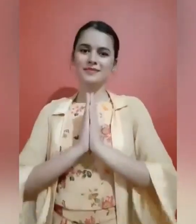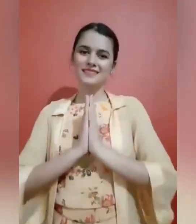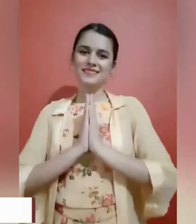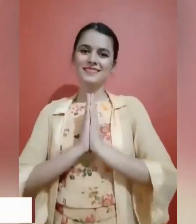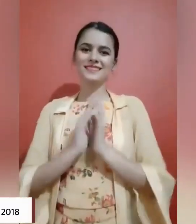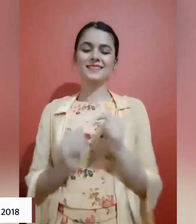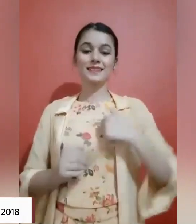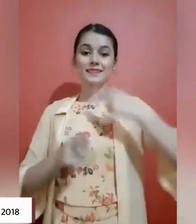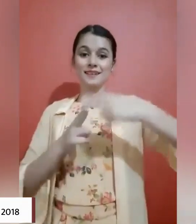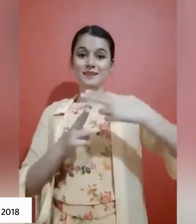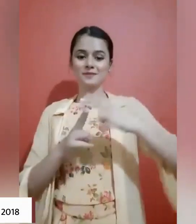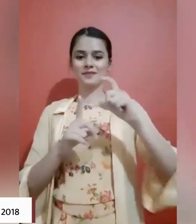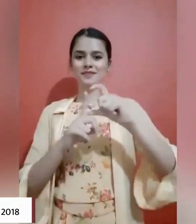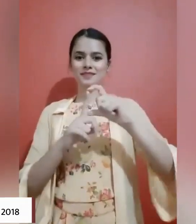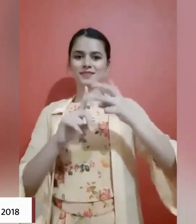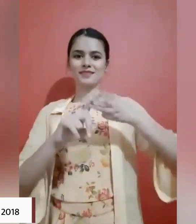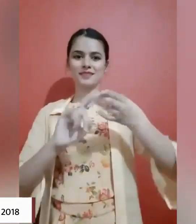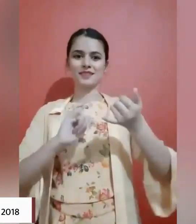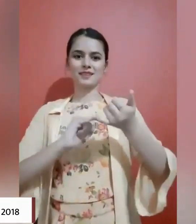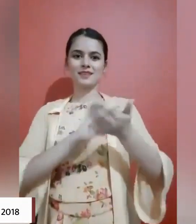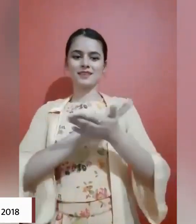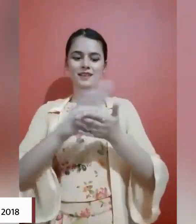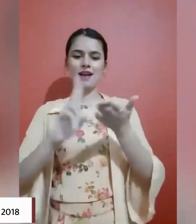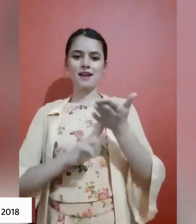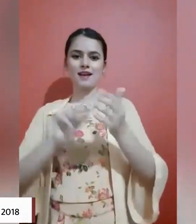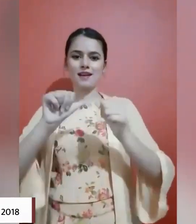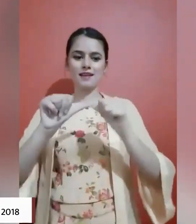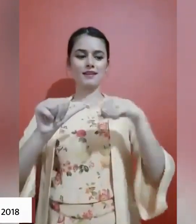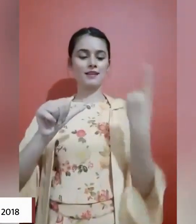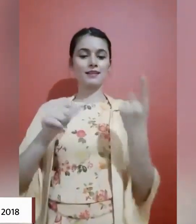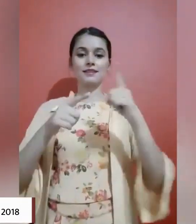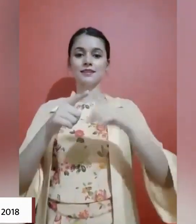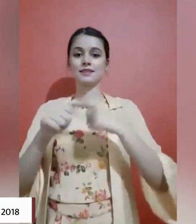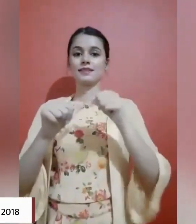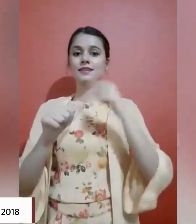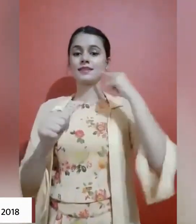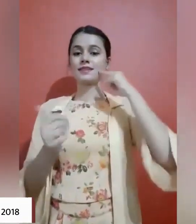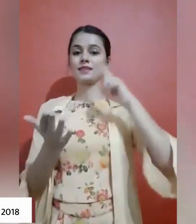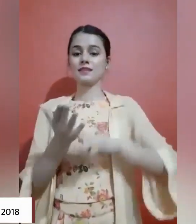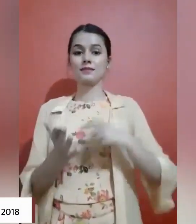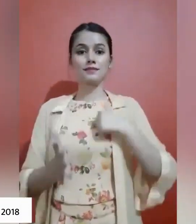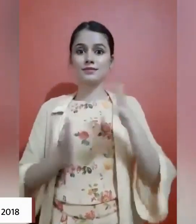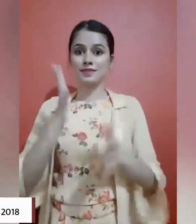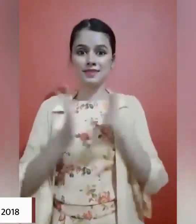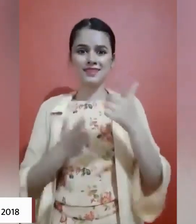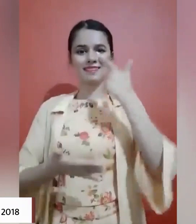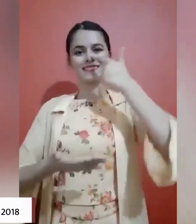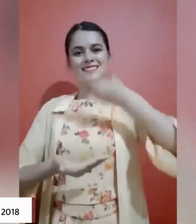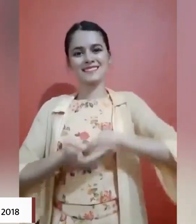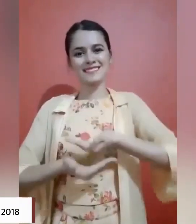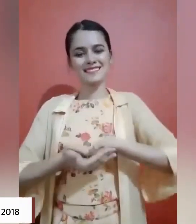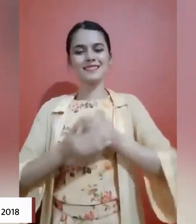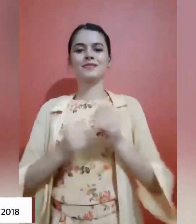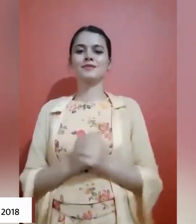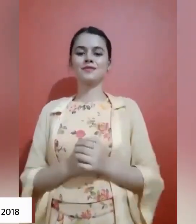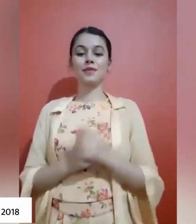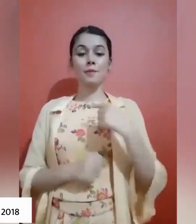नमस्ते, मेरा नाम देशना जैन है और यह मेरा साइन नेम है